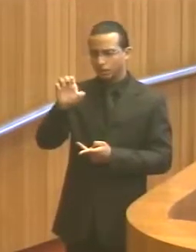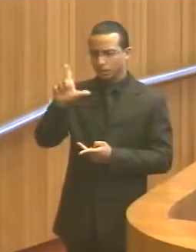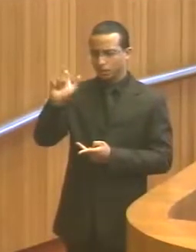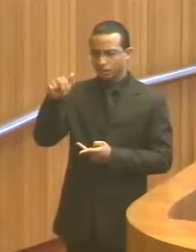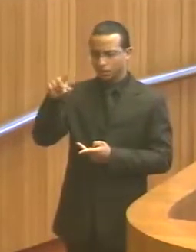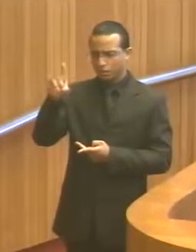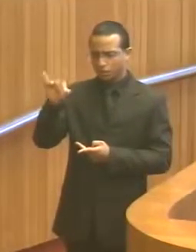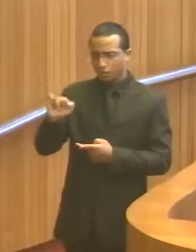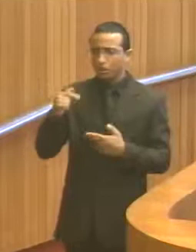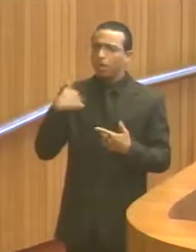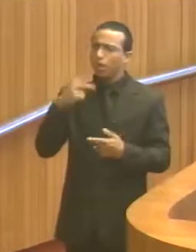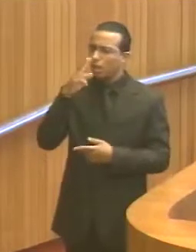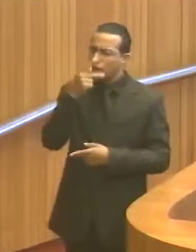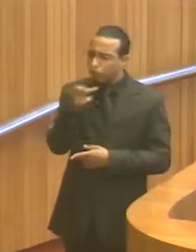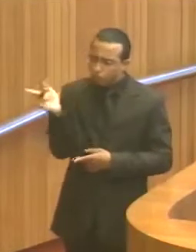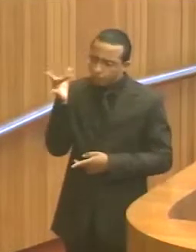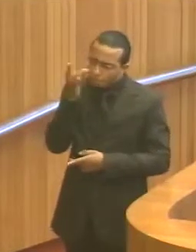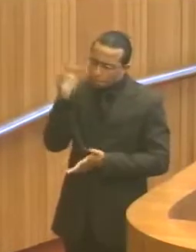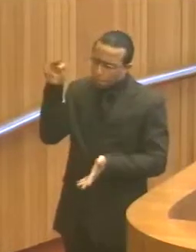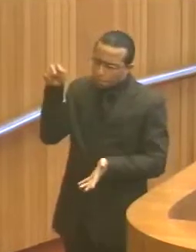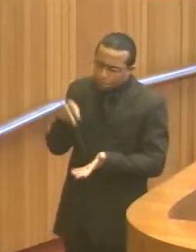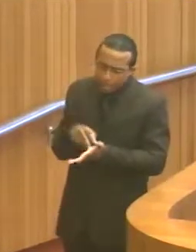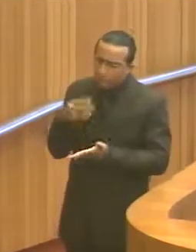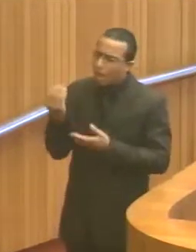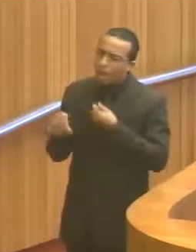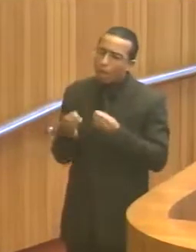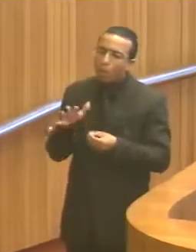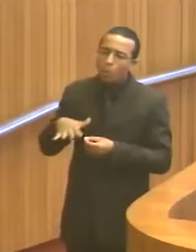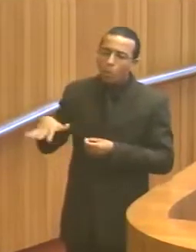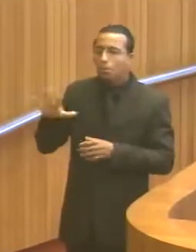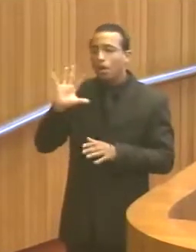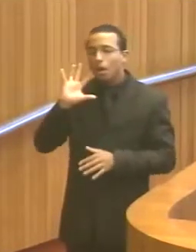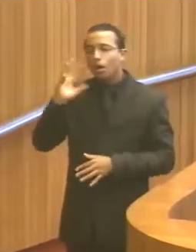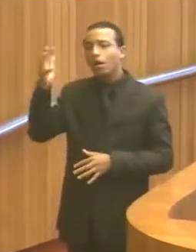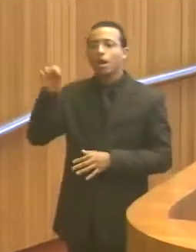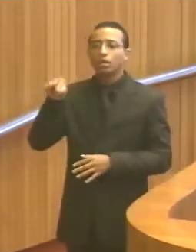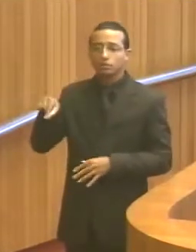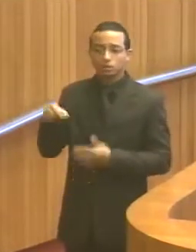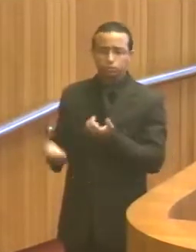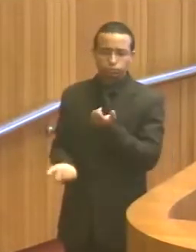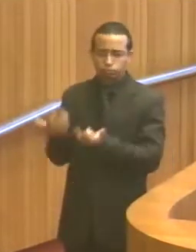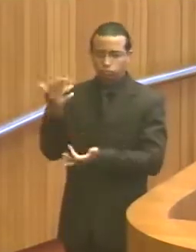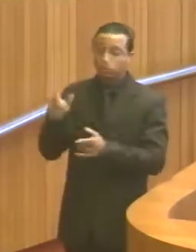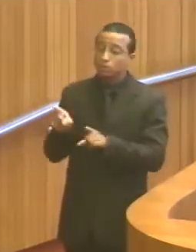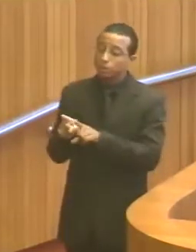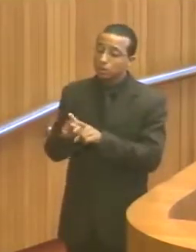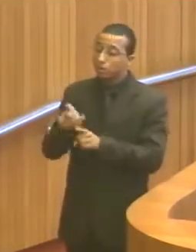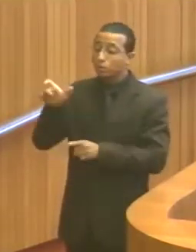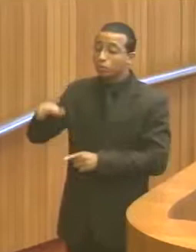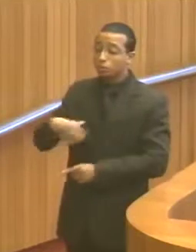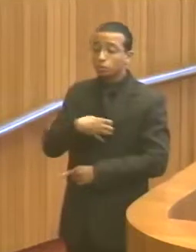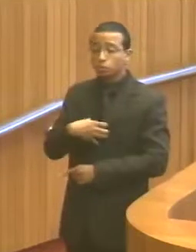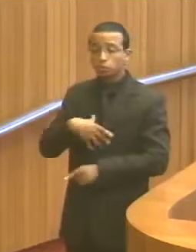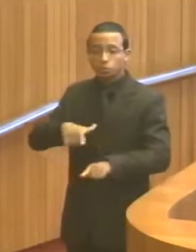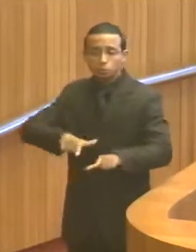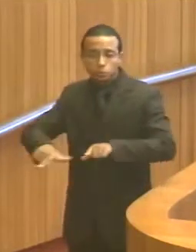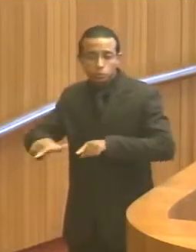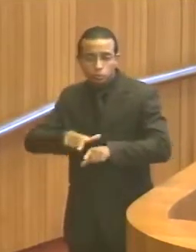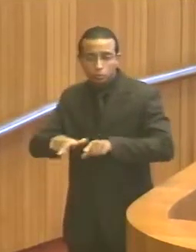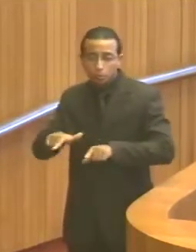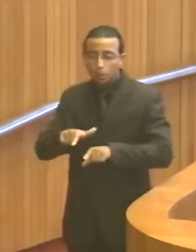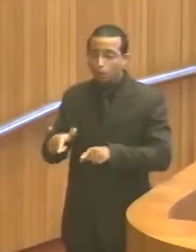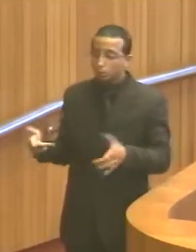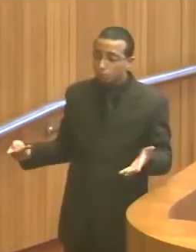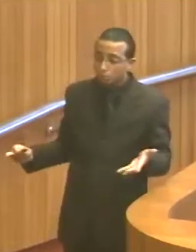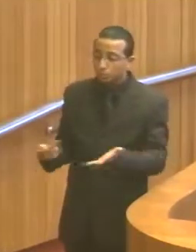e faça uma verificação das circunstâncias em que esses trabalhadores foram